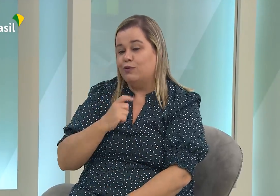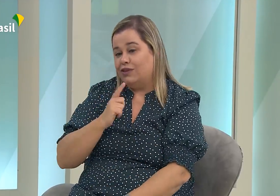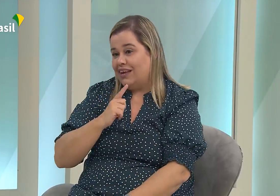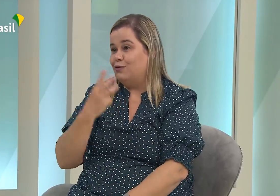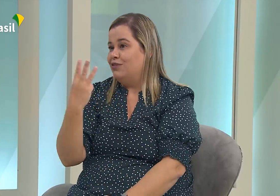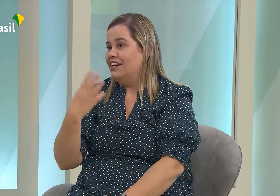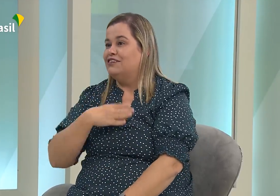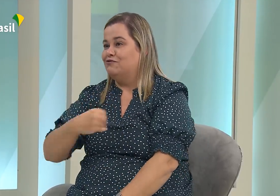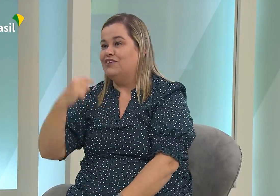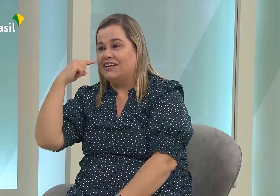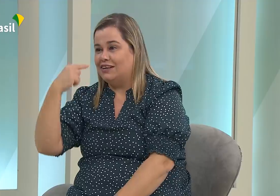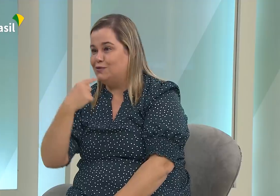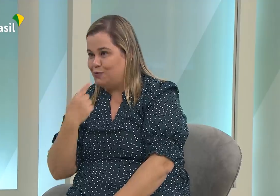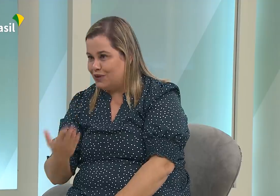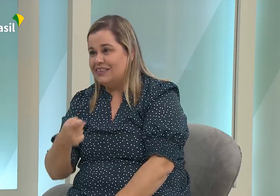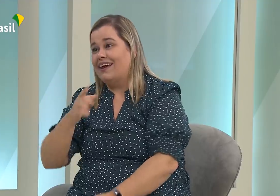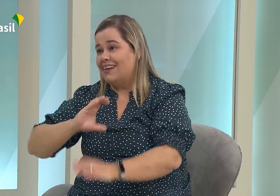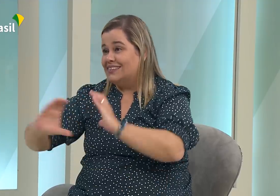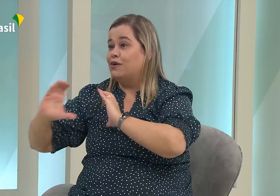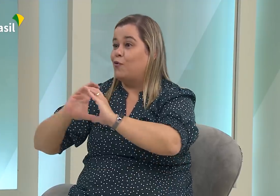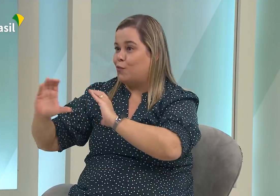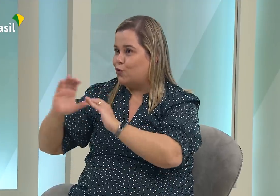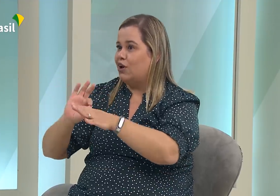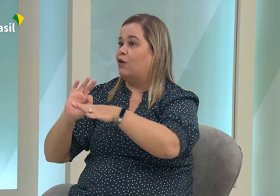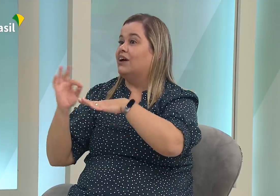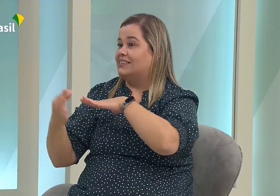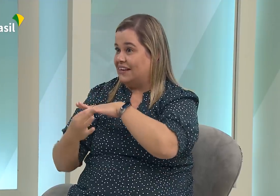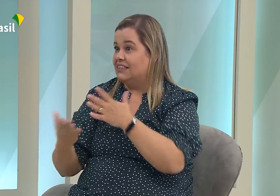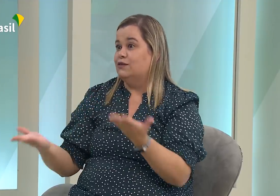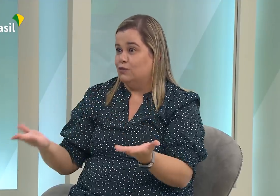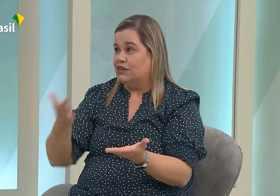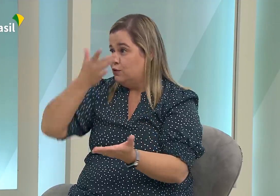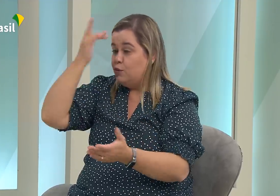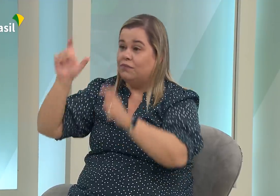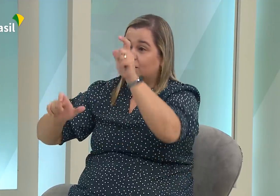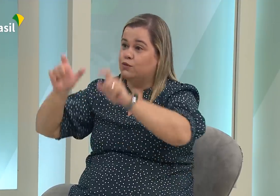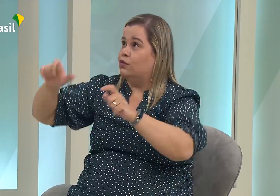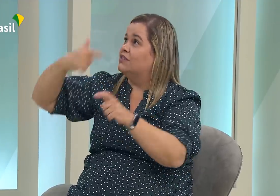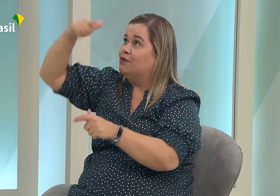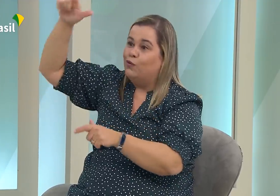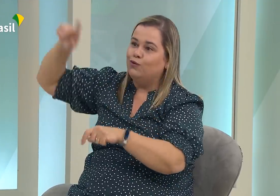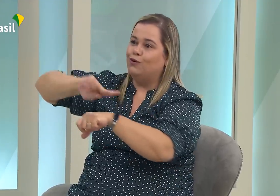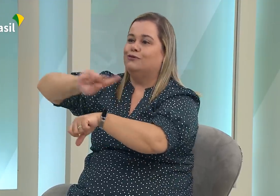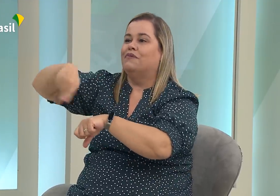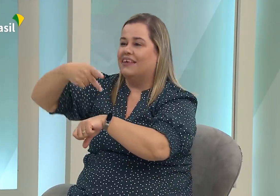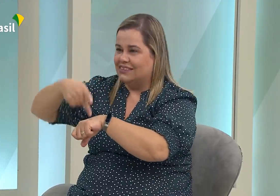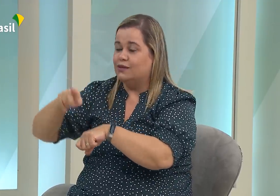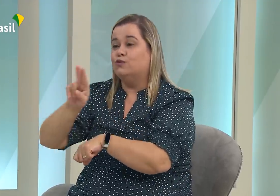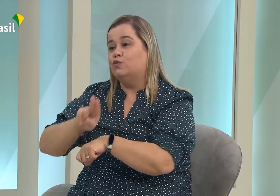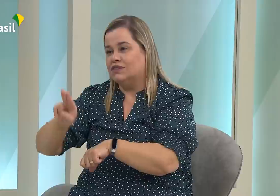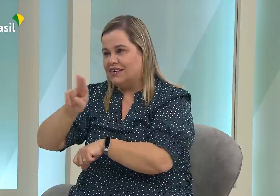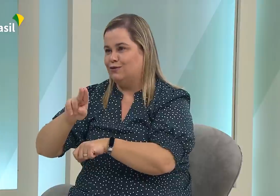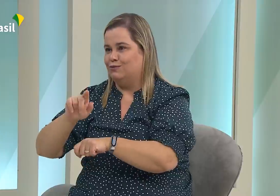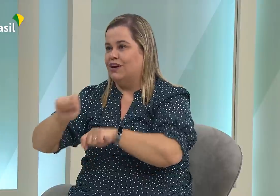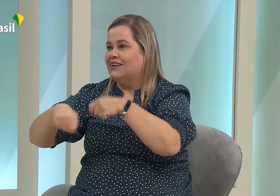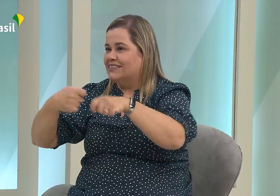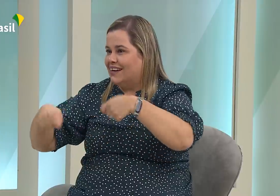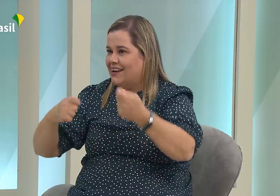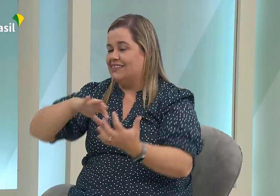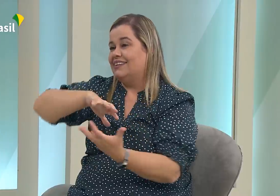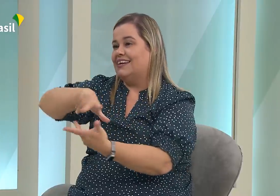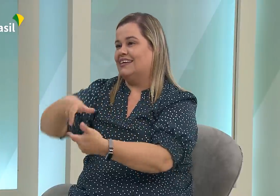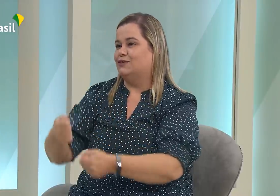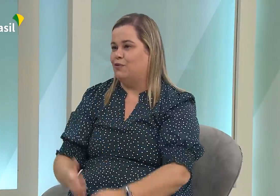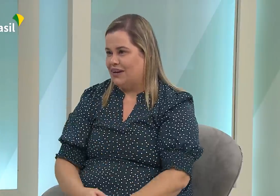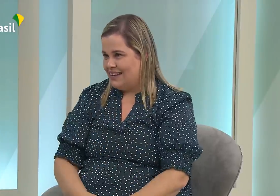Por exemplo, na minha família, todos são surdos. Eu tenho três meninas surdas. E elas se comunicam com adolescentes